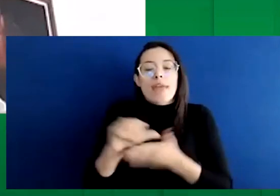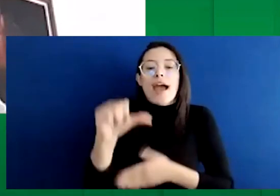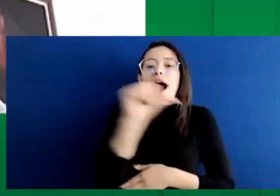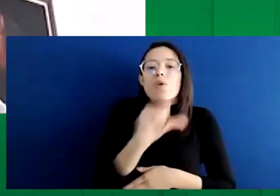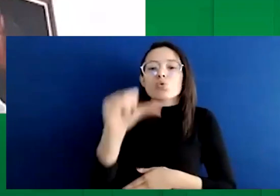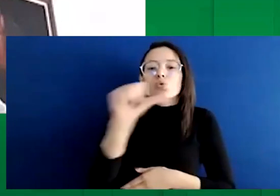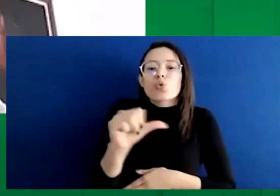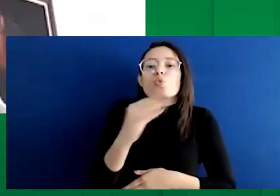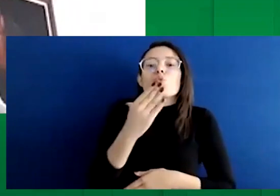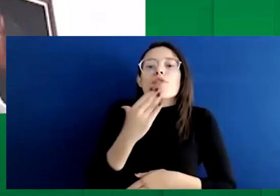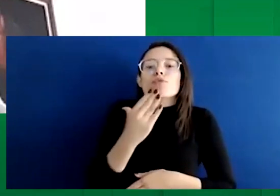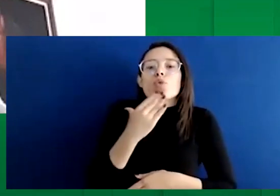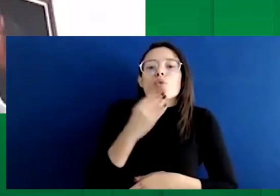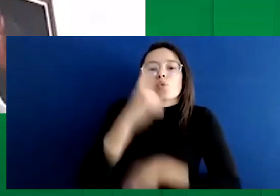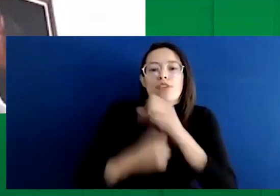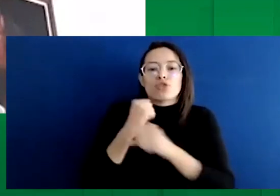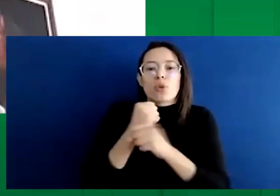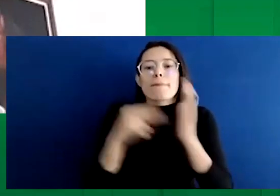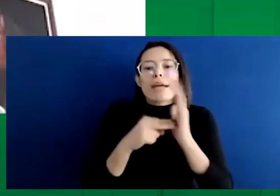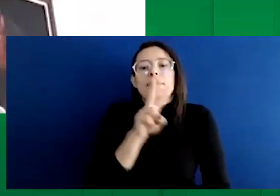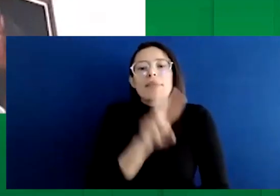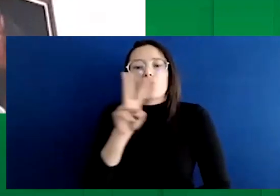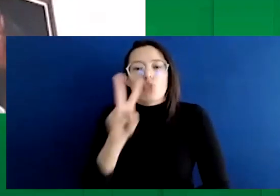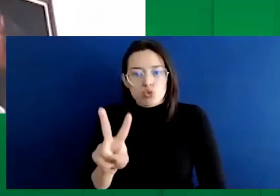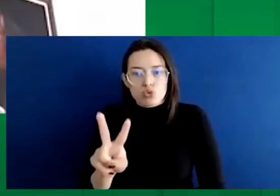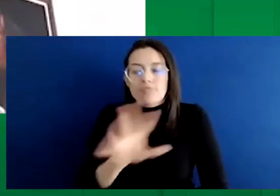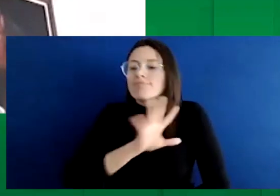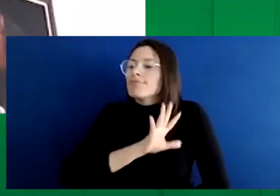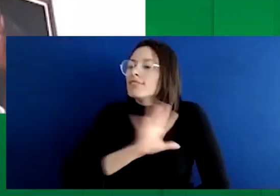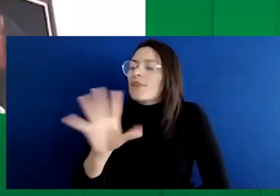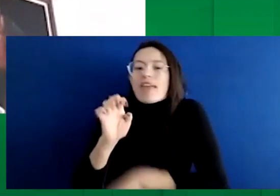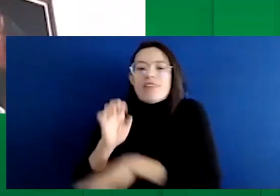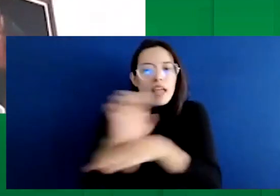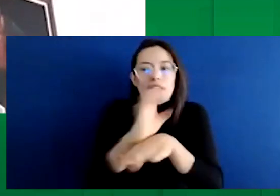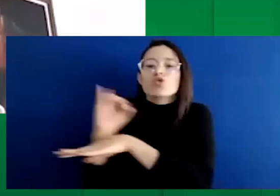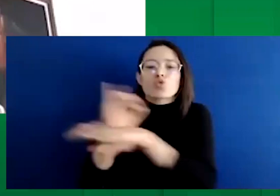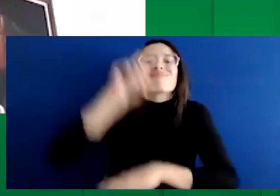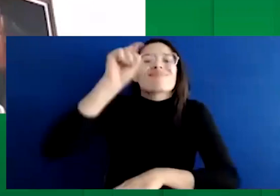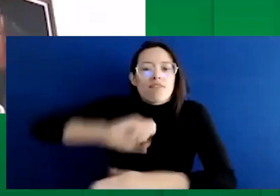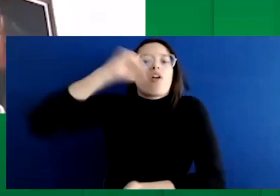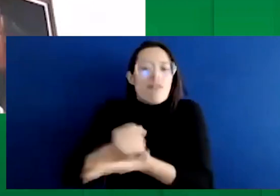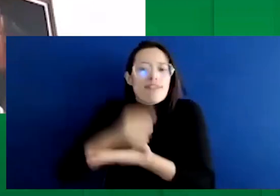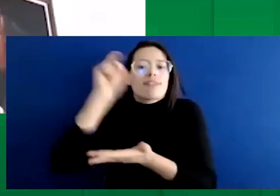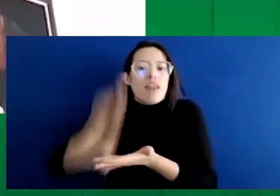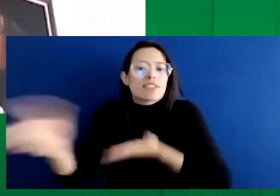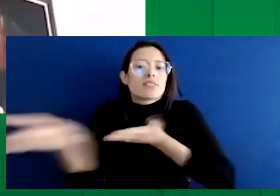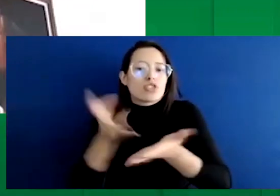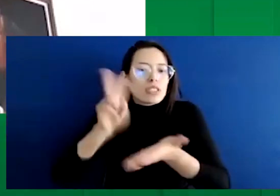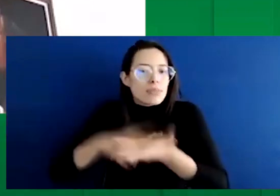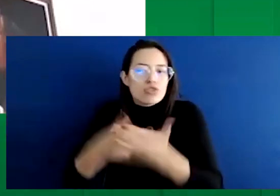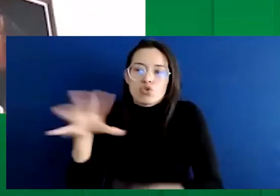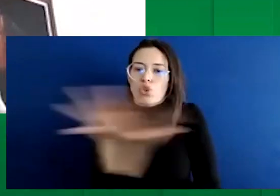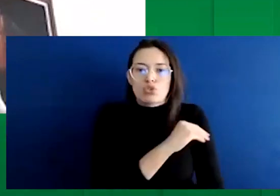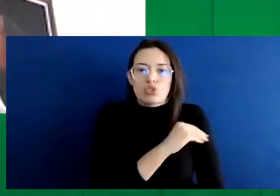ya las instituciones tuvieran la obligación de implementarlo. Sin embargo, hemos accedido,